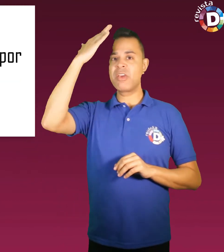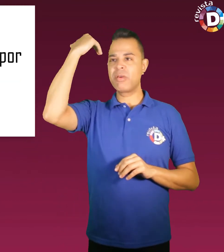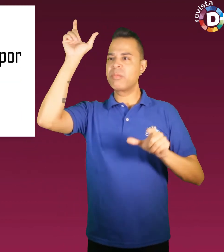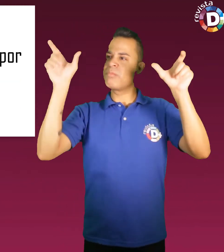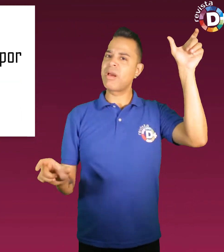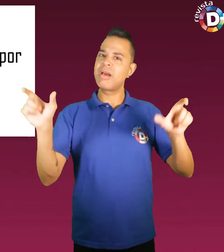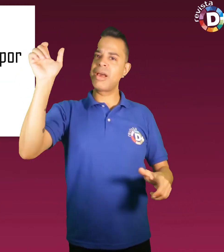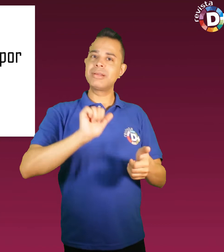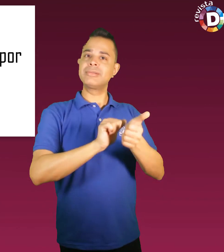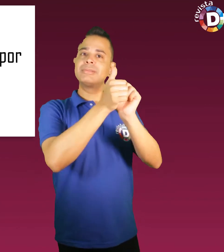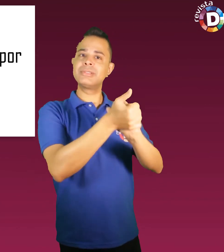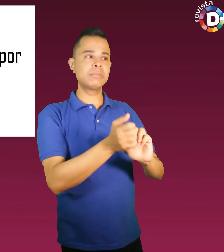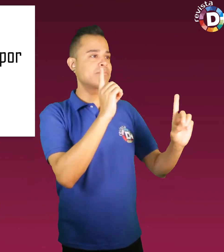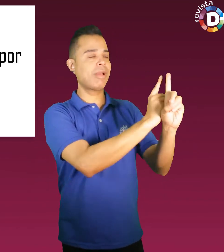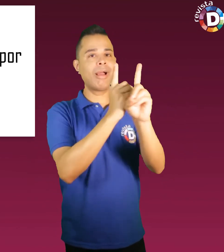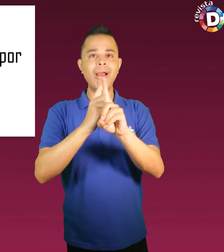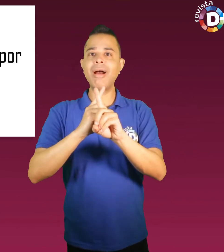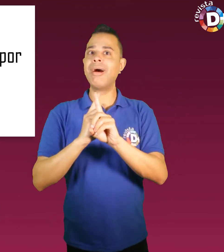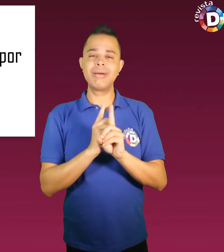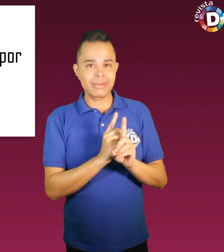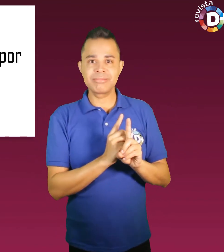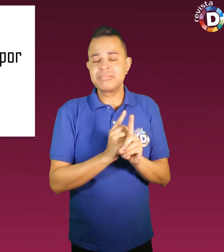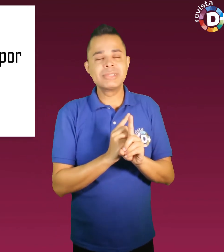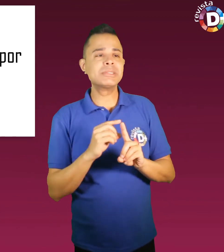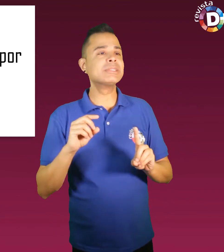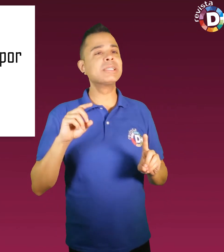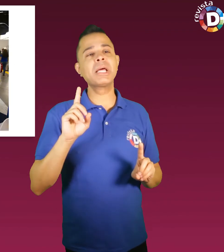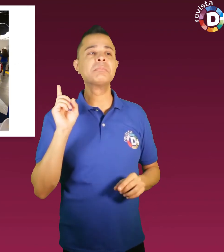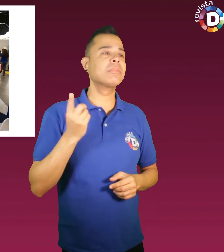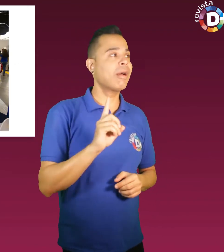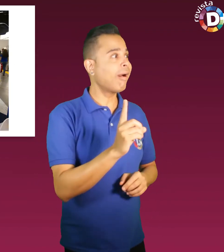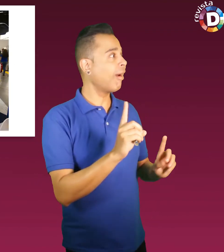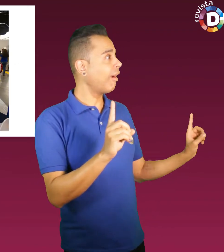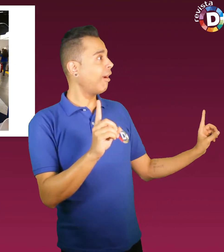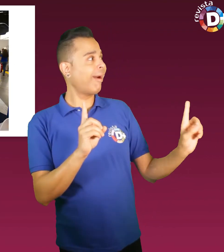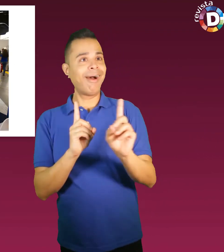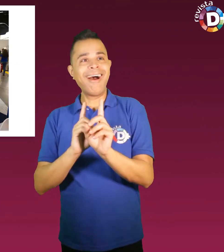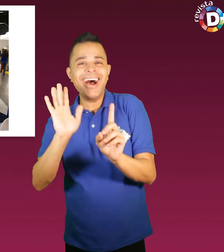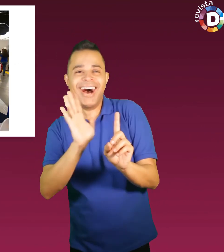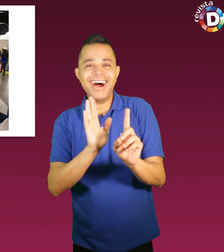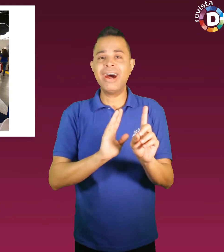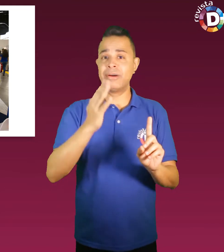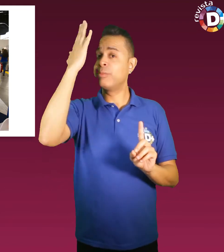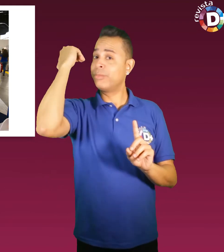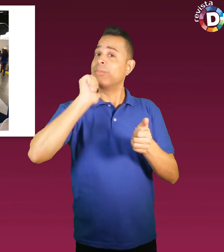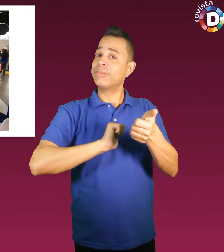esporte por todos os lados. Quando você menos esperar, pode cruzar com uma personalidade do esporte.